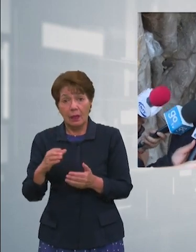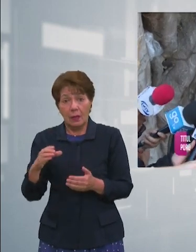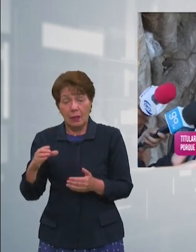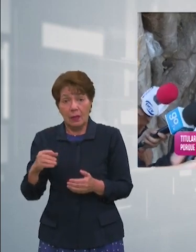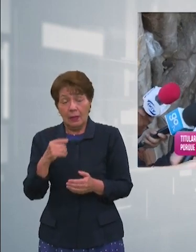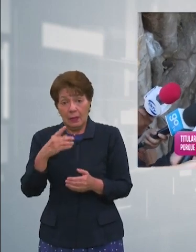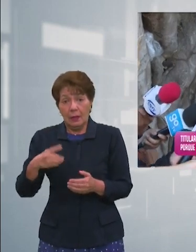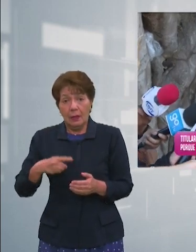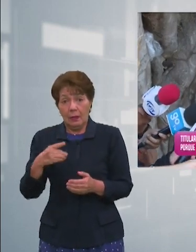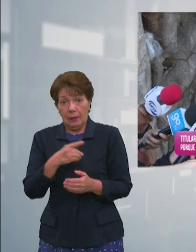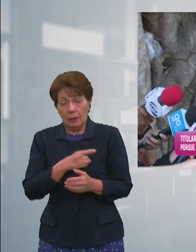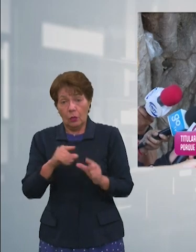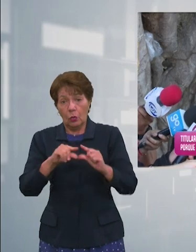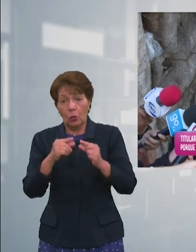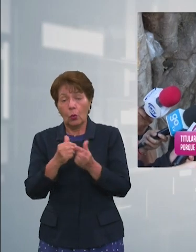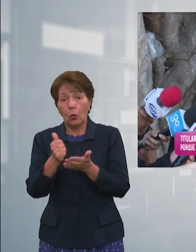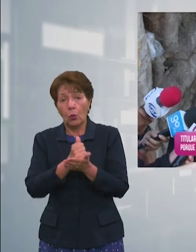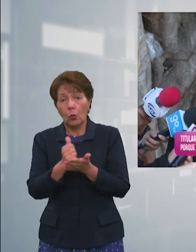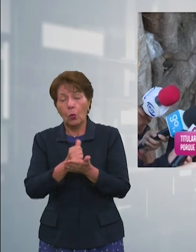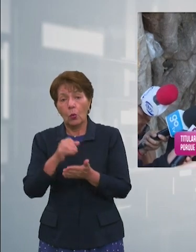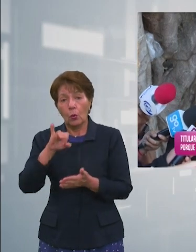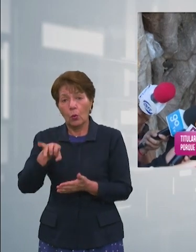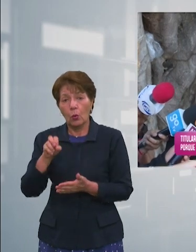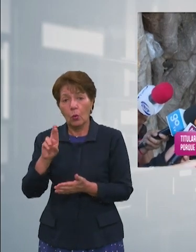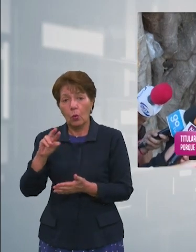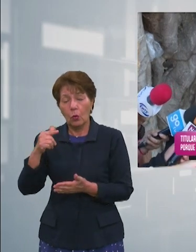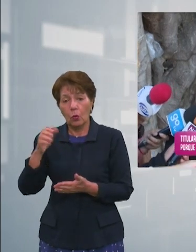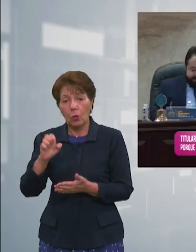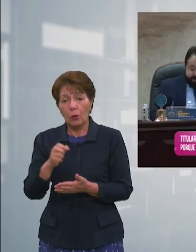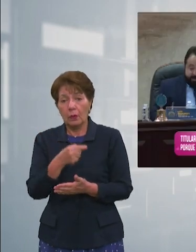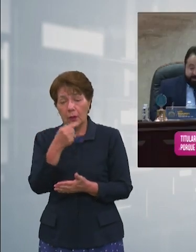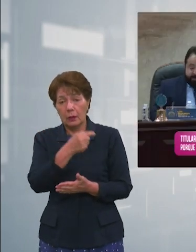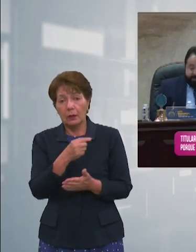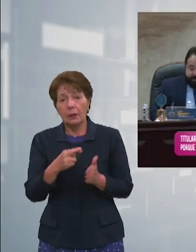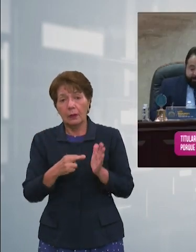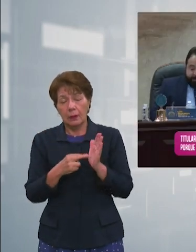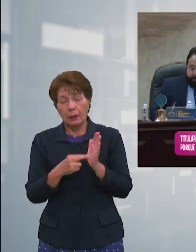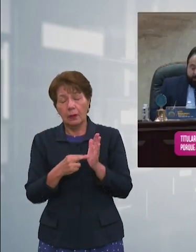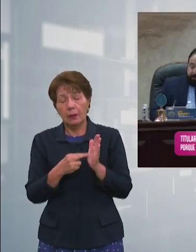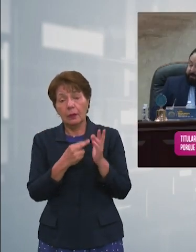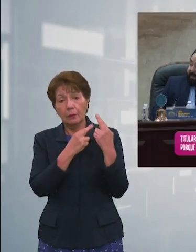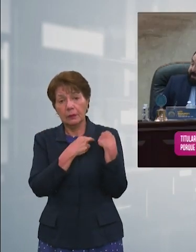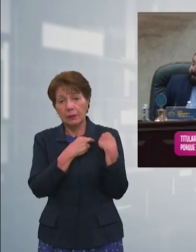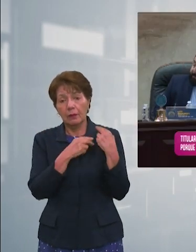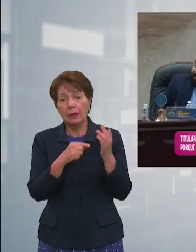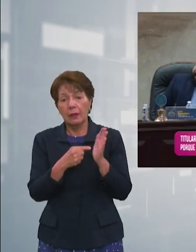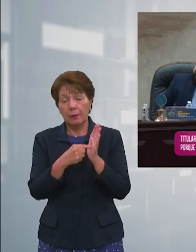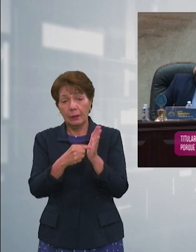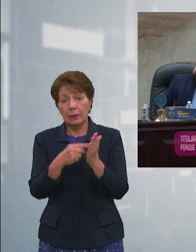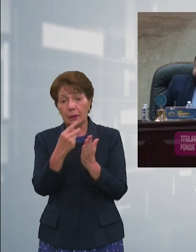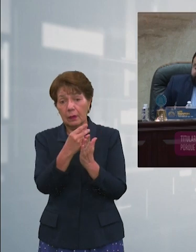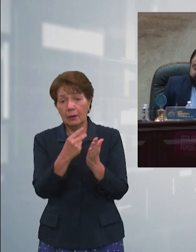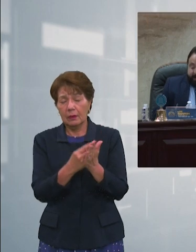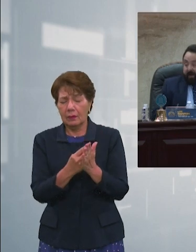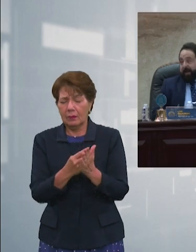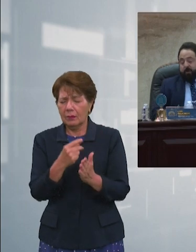partido nacional Jorge Zelaya encargado de presentar esta propuesta criticó el accionar del presidente Luis Redondo